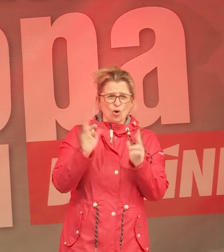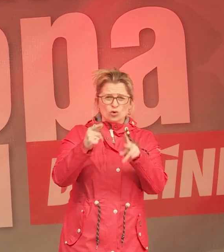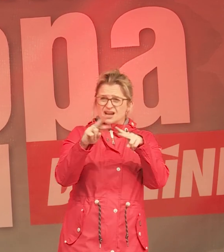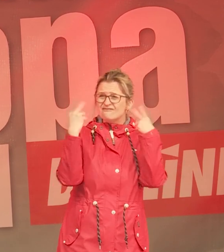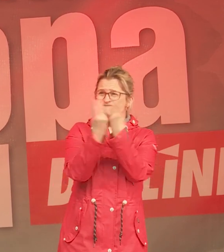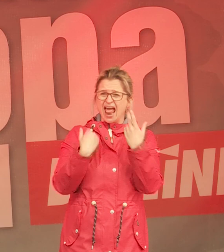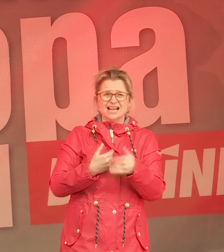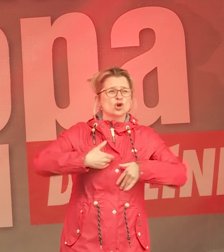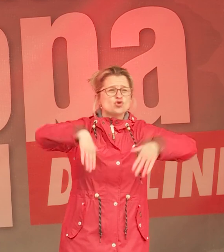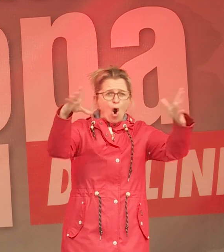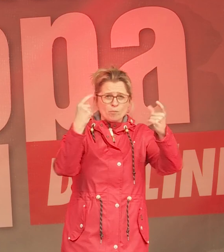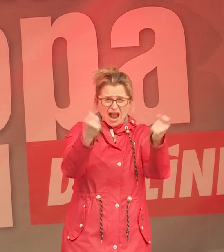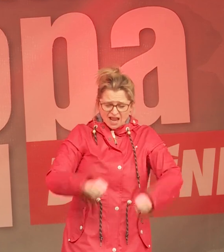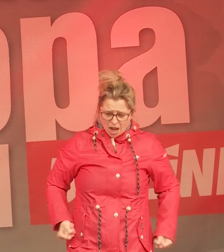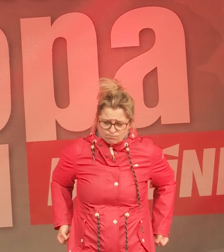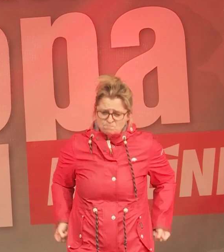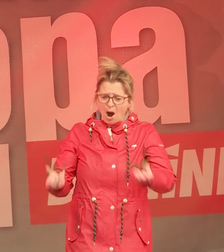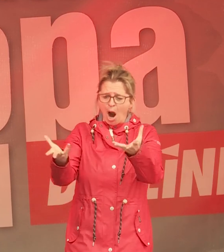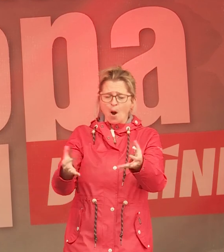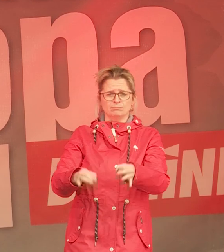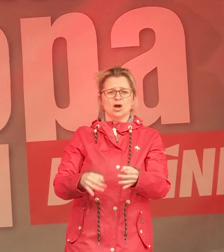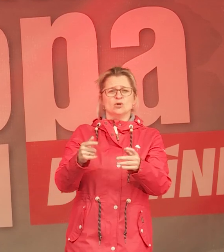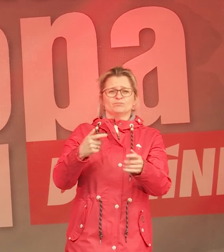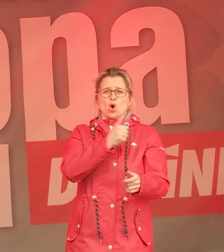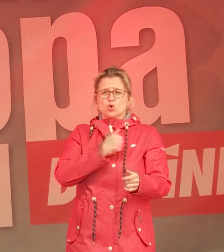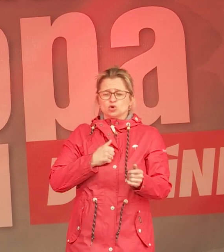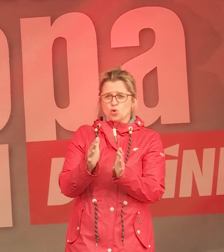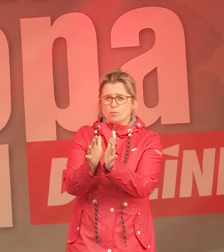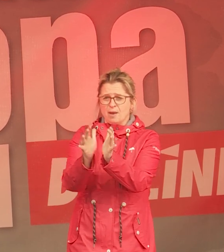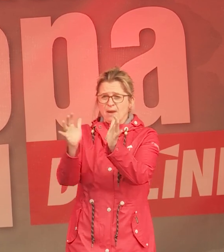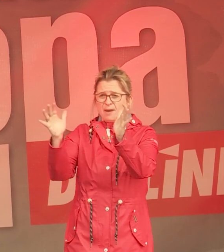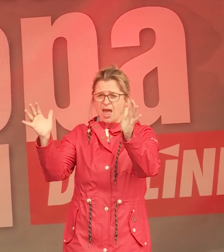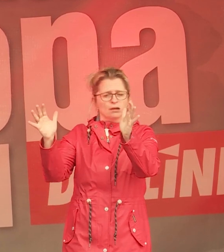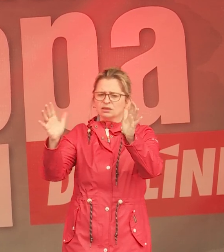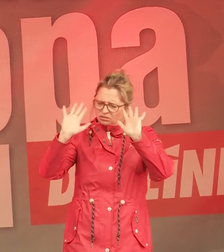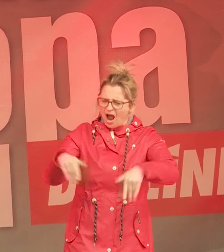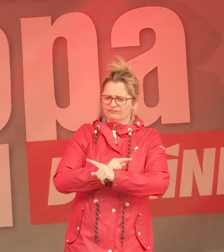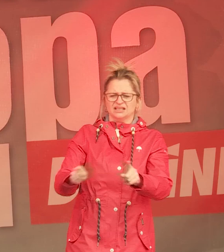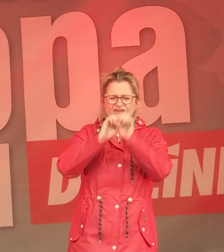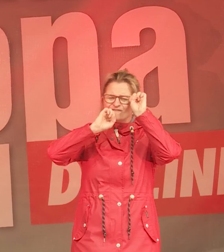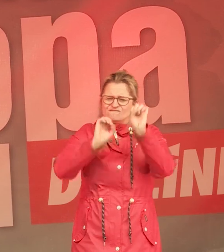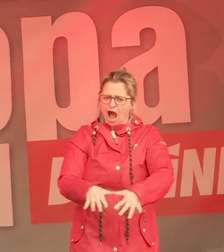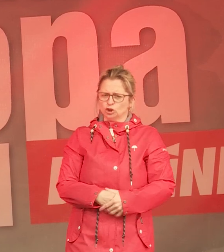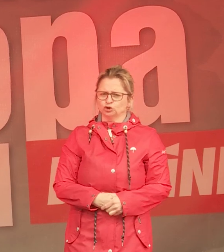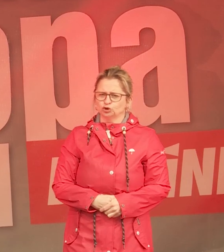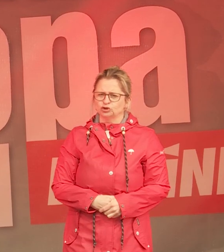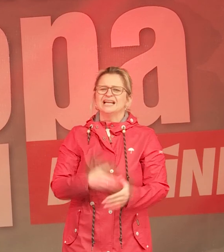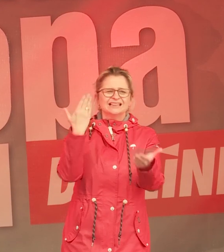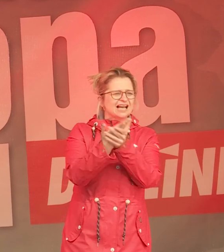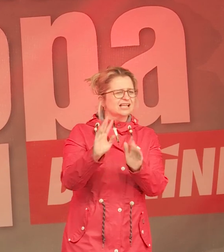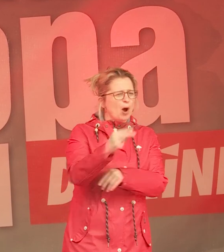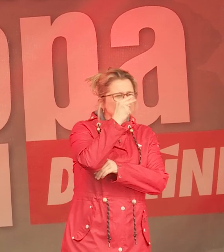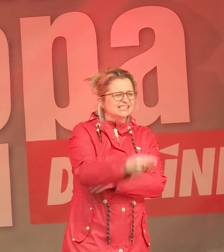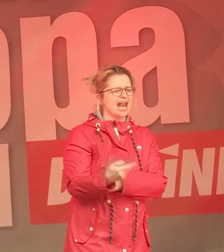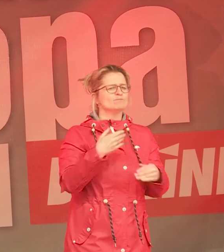Geld für Rüstung verschleudert wird, während gleichzeitig der Hunger wächst. Und dagegen könnte man mit diesem Rüstungsgeld ernsthaft